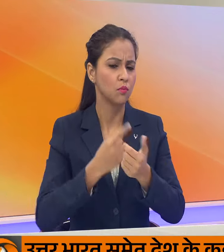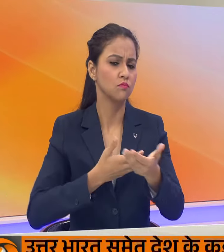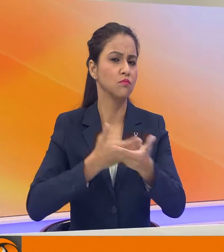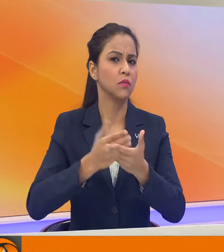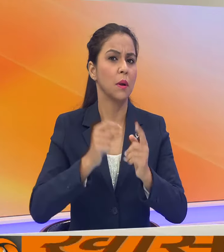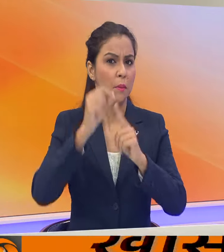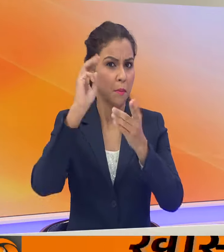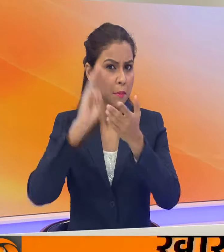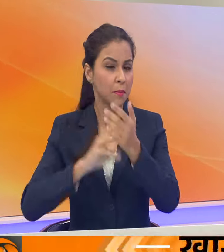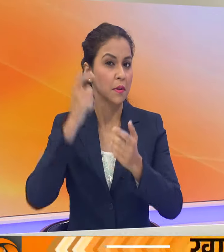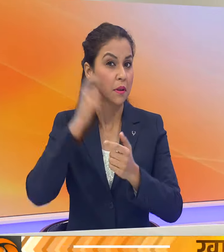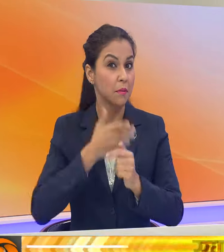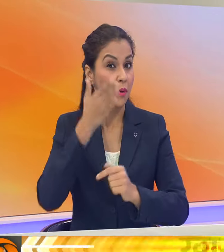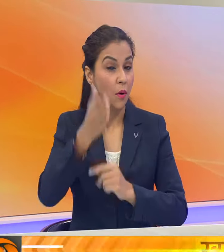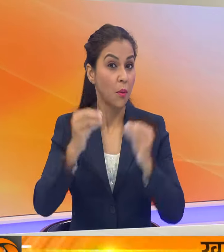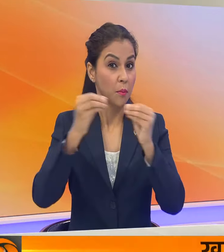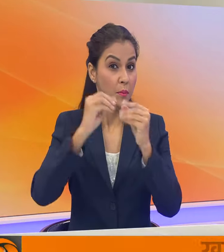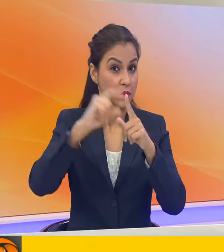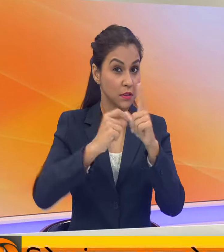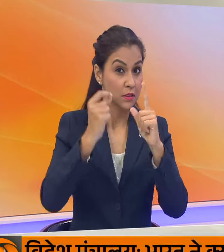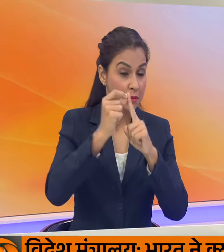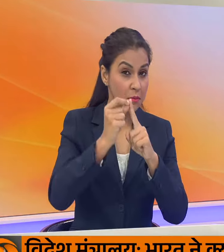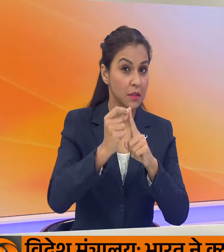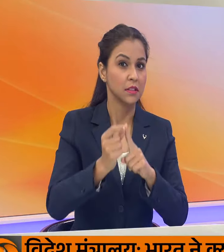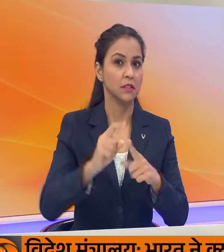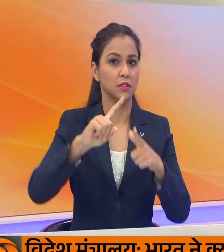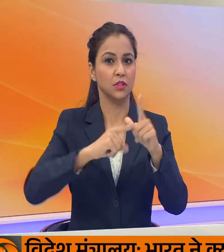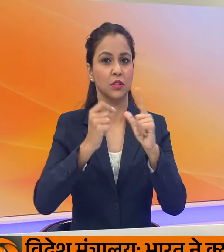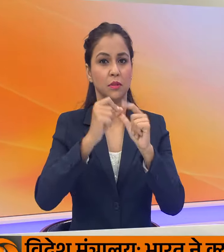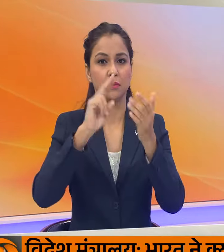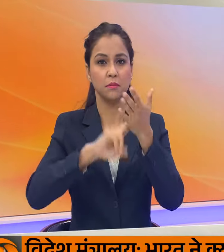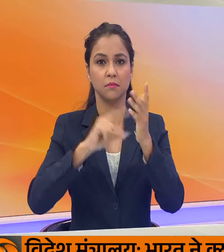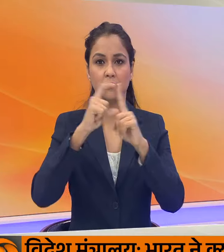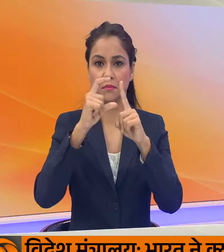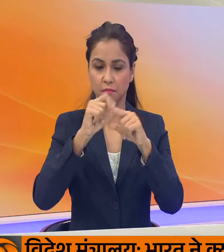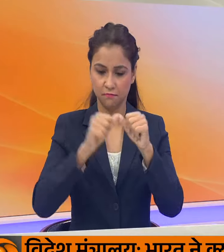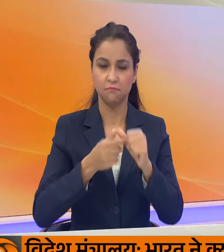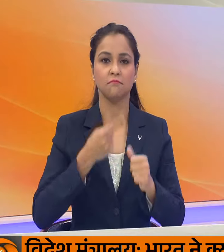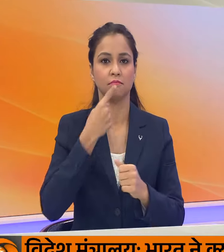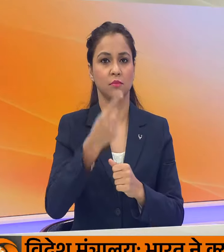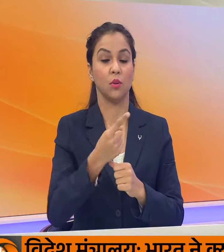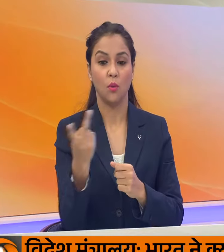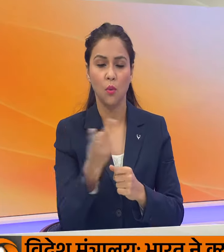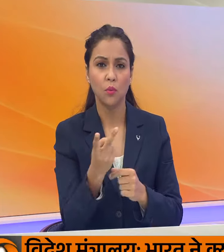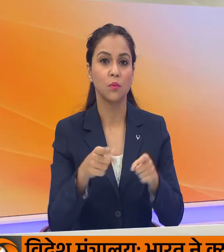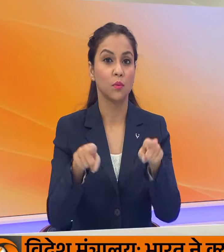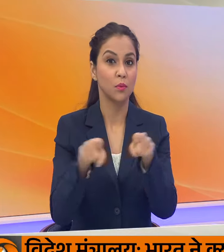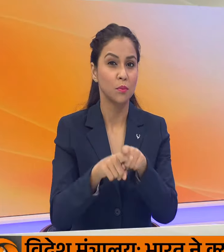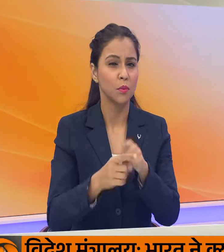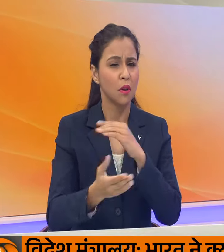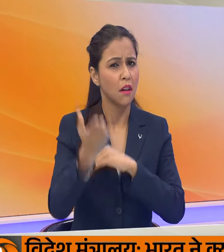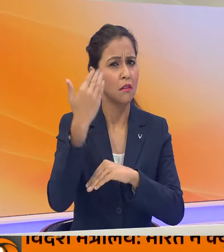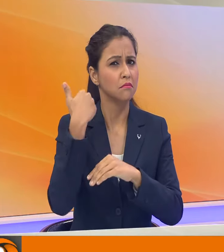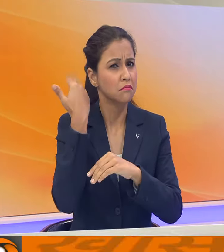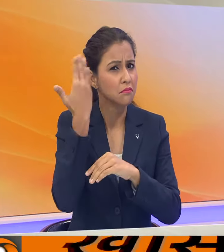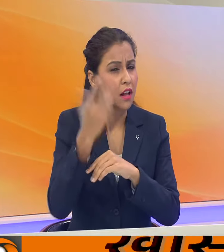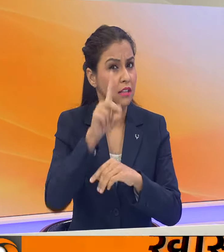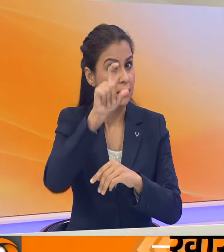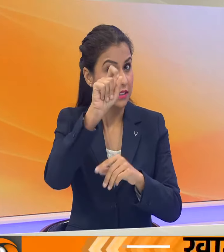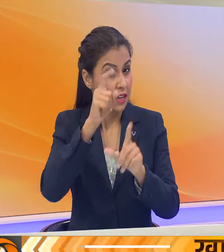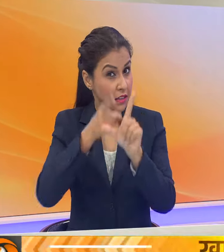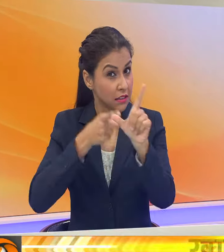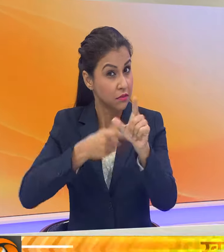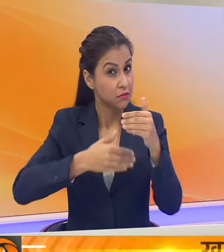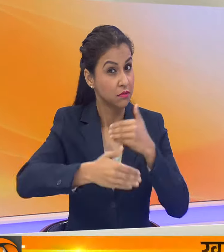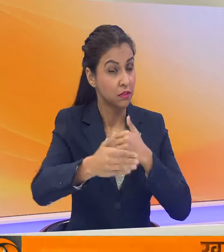प्रधान मंतरी मोदी और भाजपा अध्यक्ष जेपी नडड़ा को दिया है उन्होंने कहा के पिछले दस वर्षों में प्रधान मंतरी मोदी ने